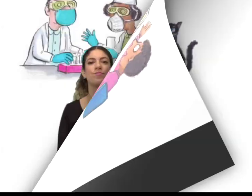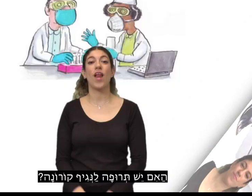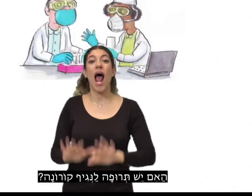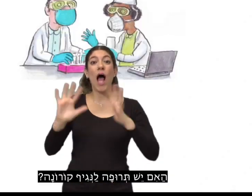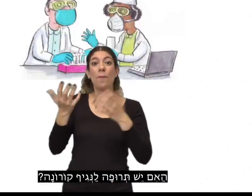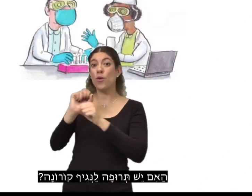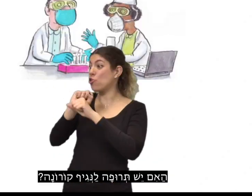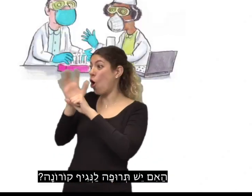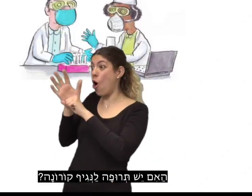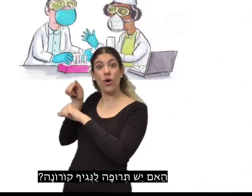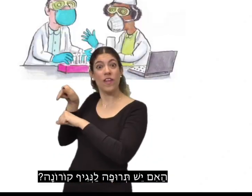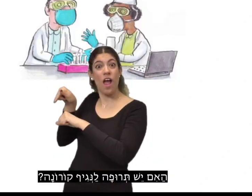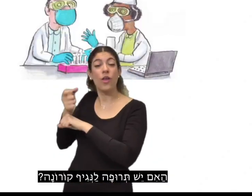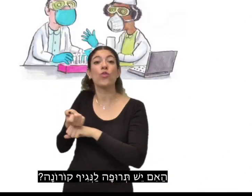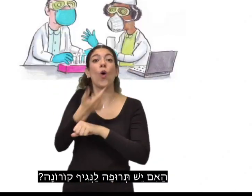האם יש תרופה לנגיף קורונה?